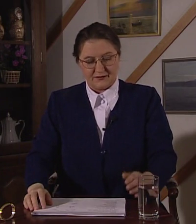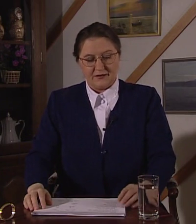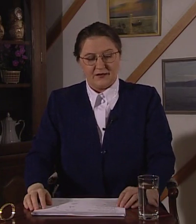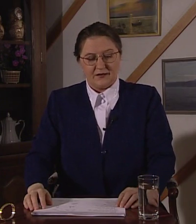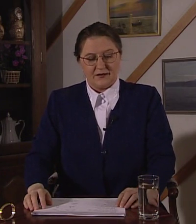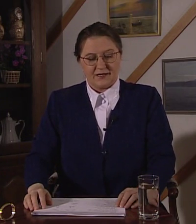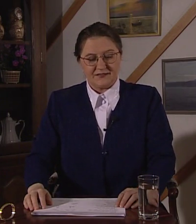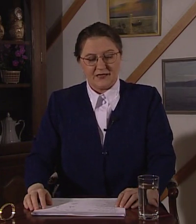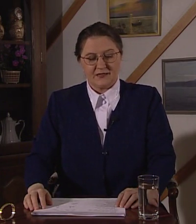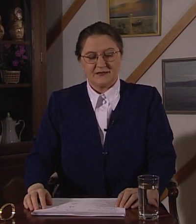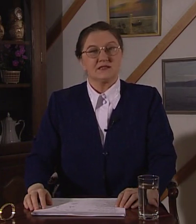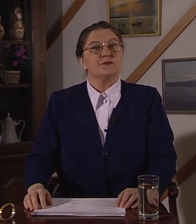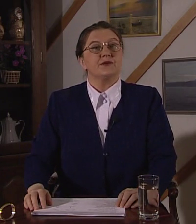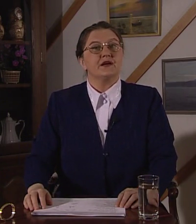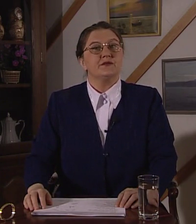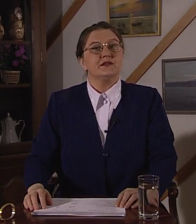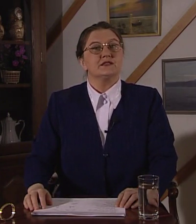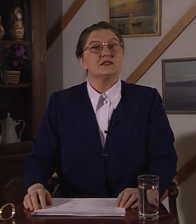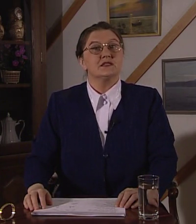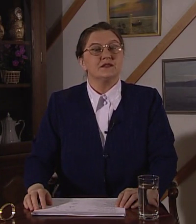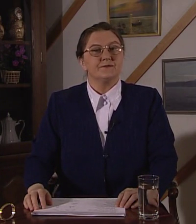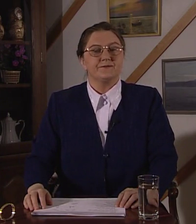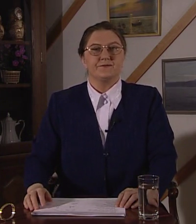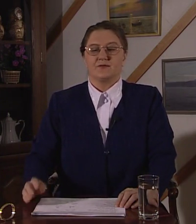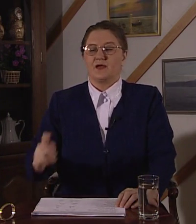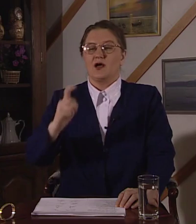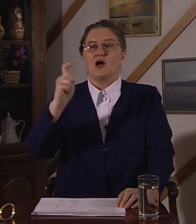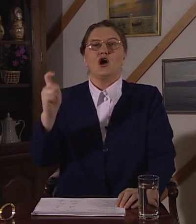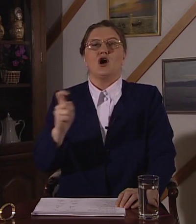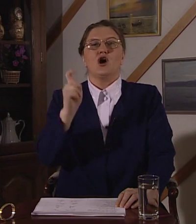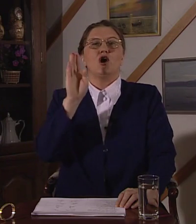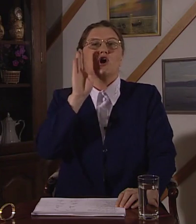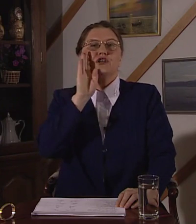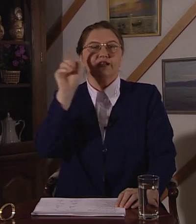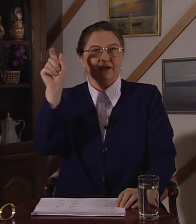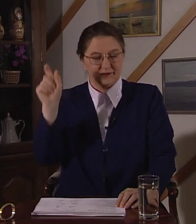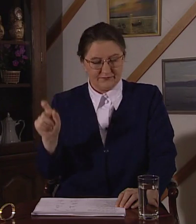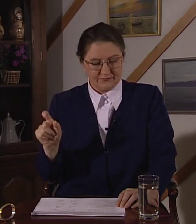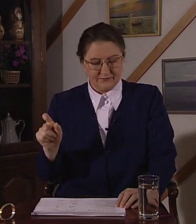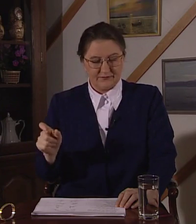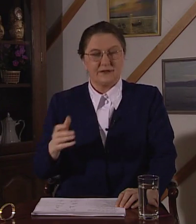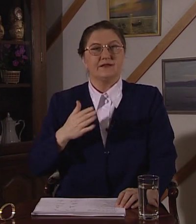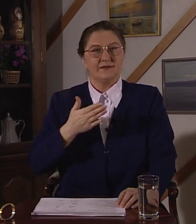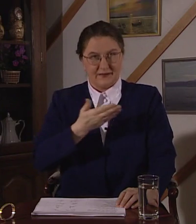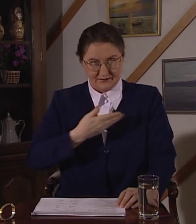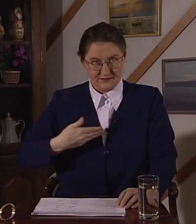Хозяйка нас покормила сытно. Хозяйка нас